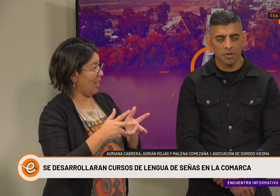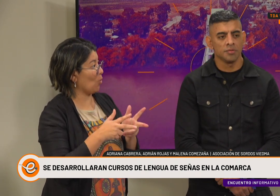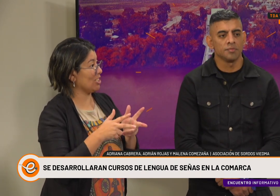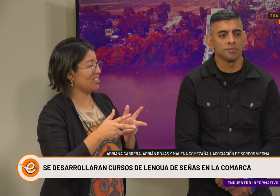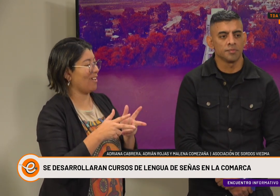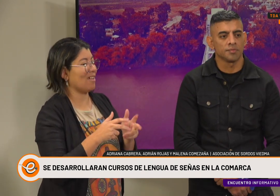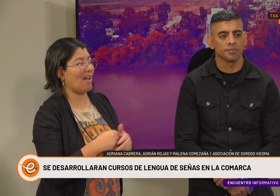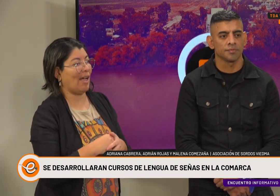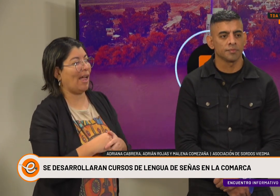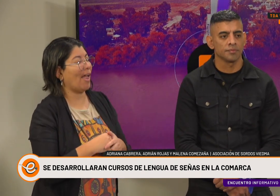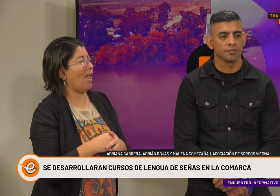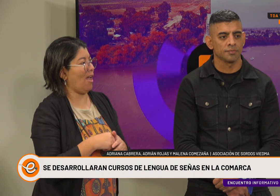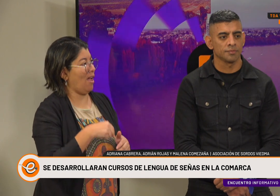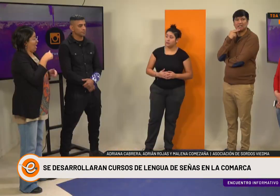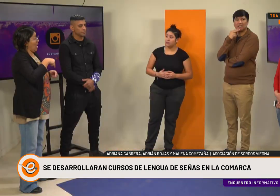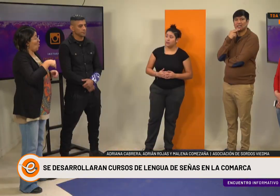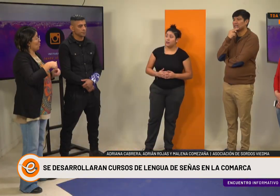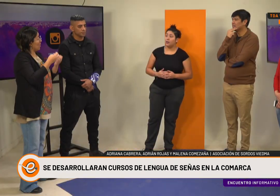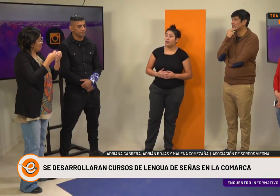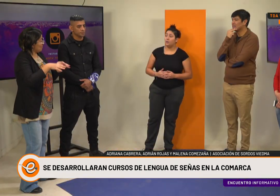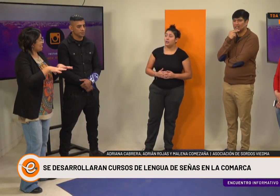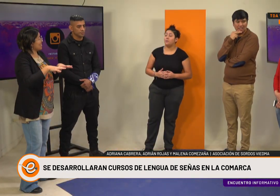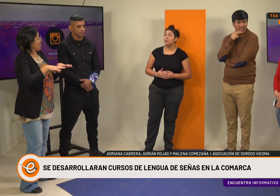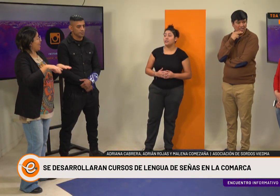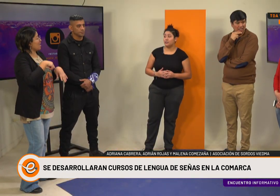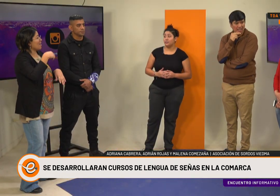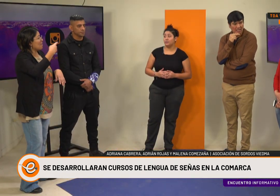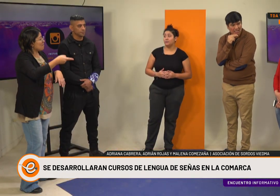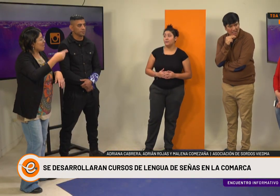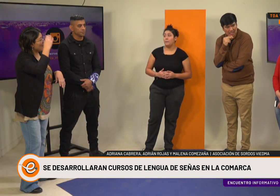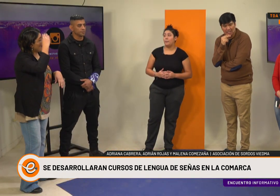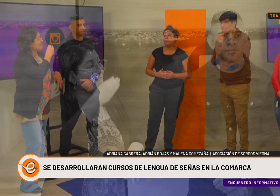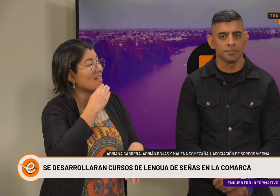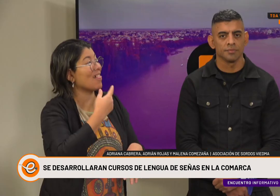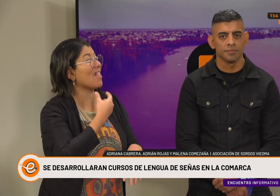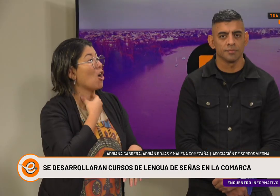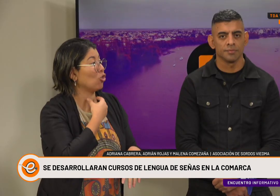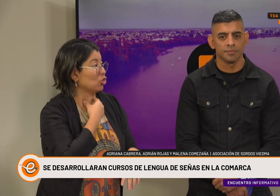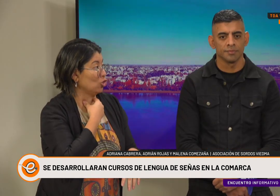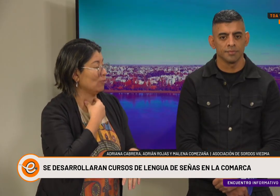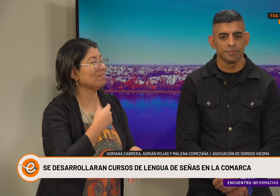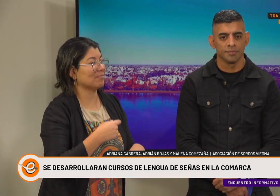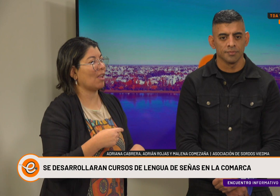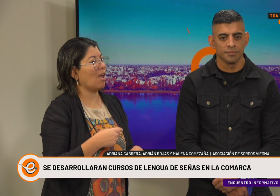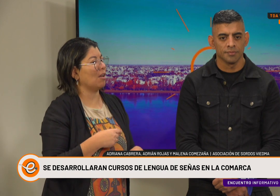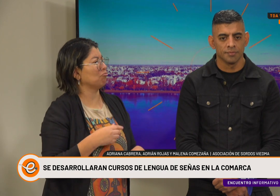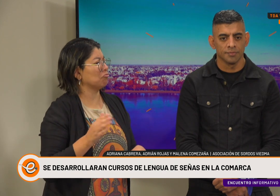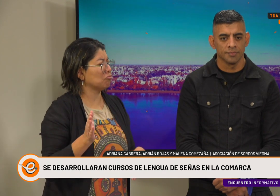El curso de lengua de señas ahora empieza después, en el mes de agosto.